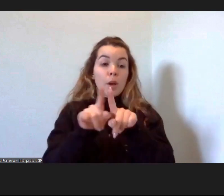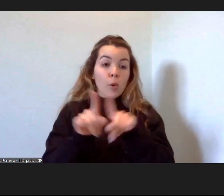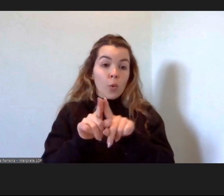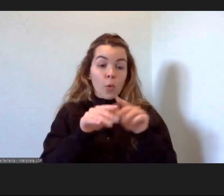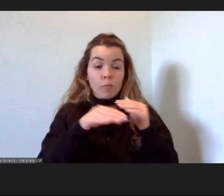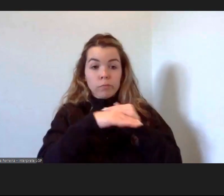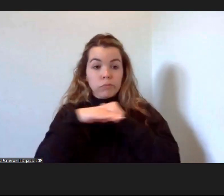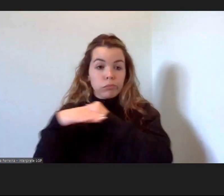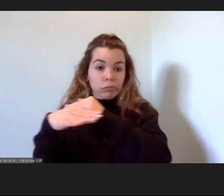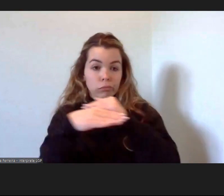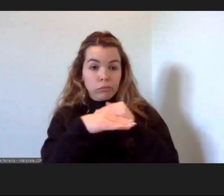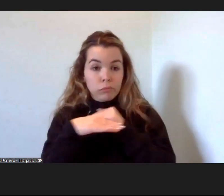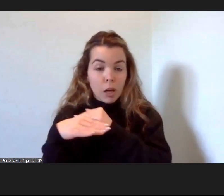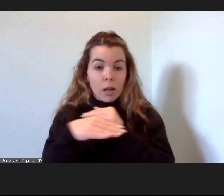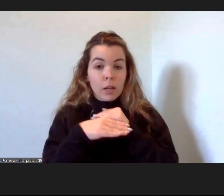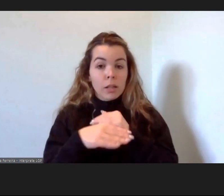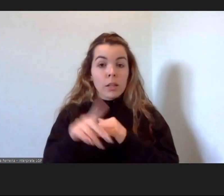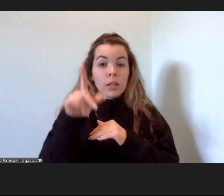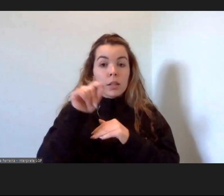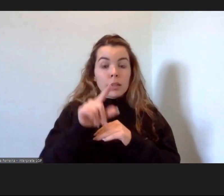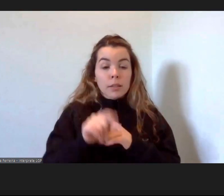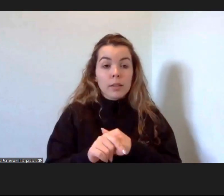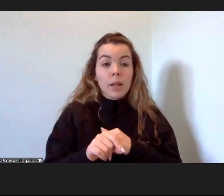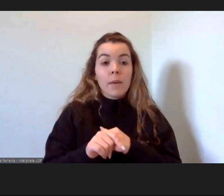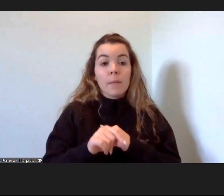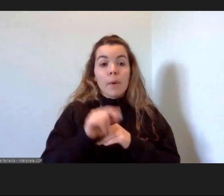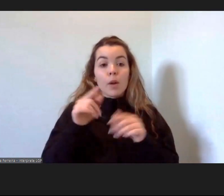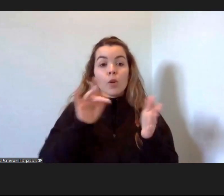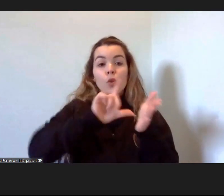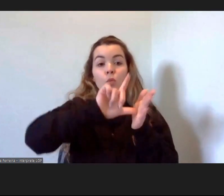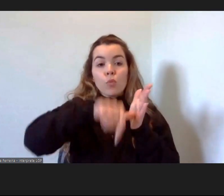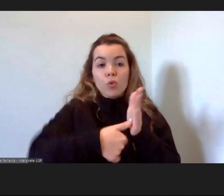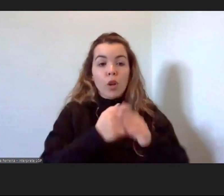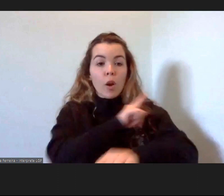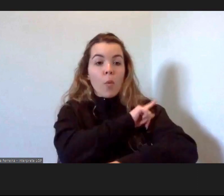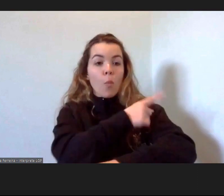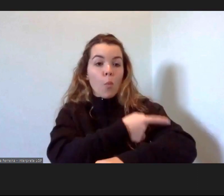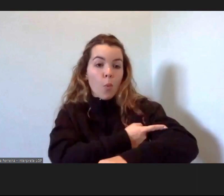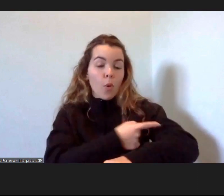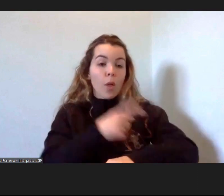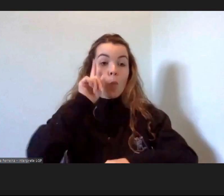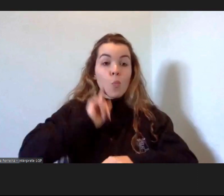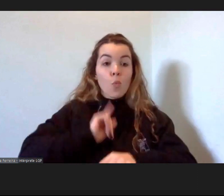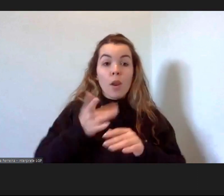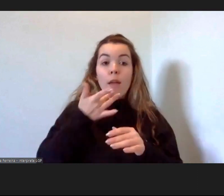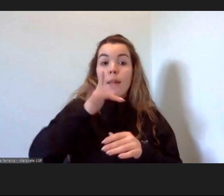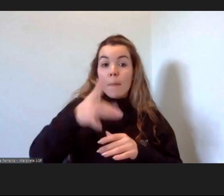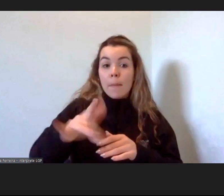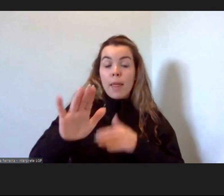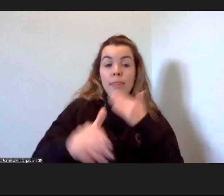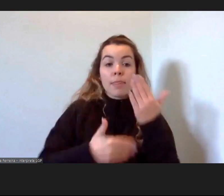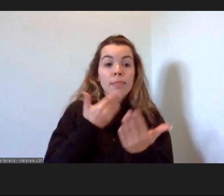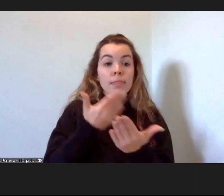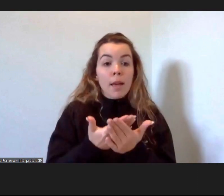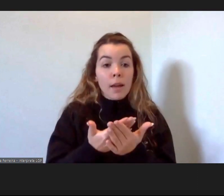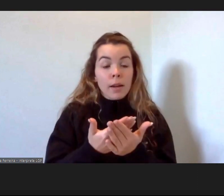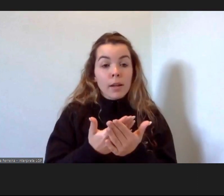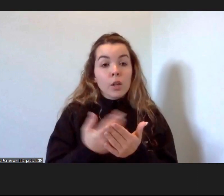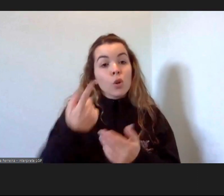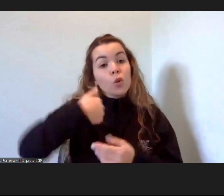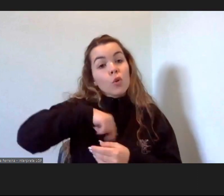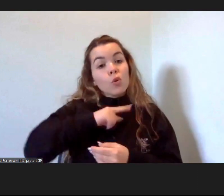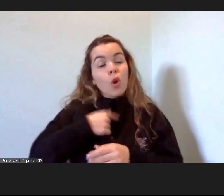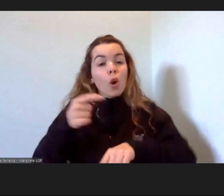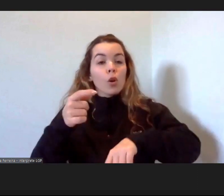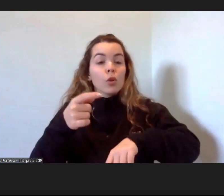projetos de empregamento das mulheres migrantes, porque estamos essencialmente sensibilizados também pela mulher, uma